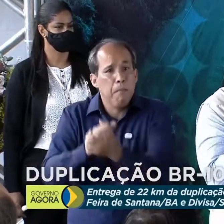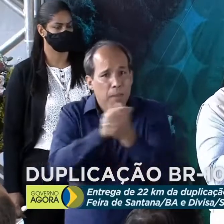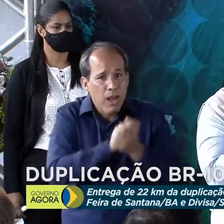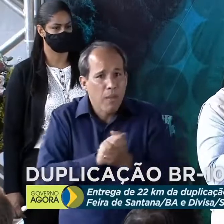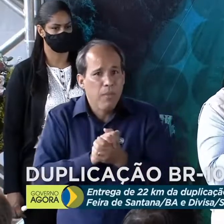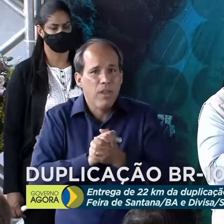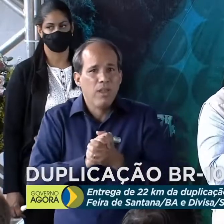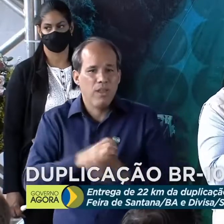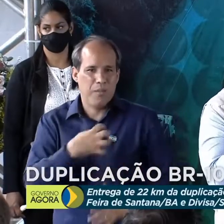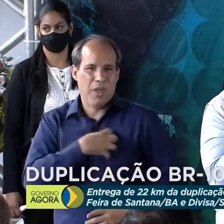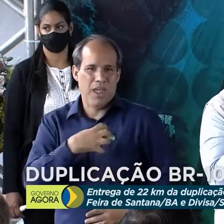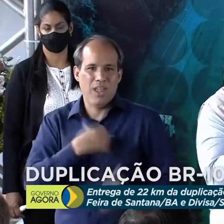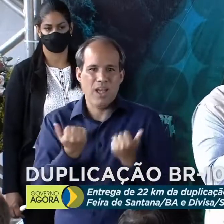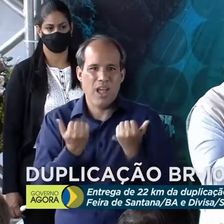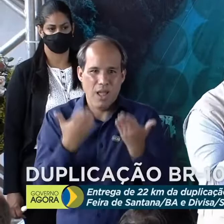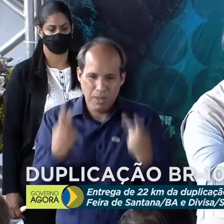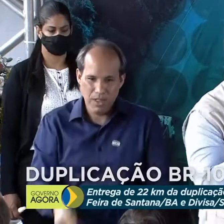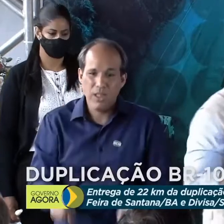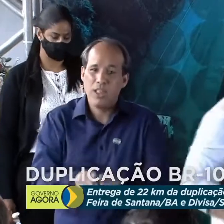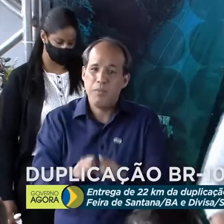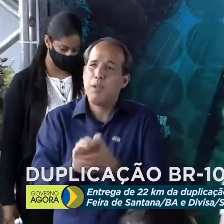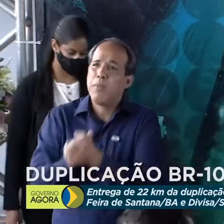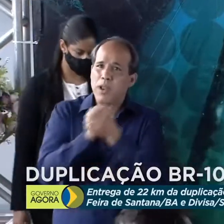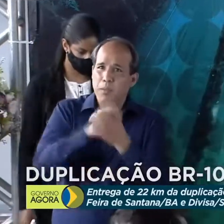Bahia por essa entrega. Parabéns ao Brasil.